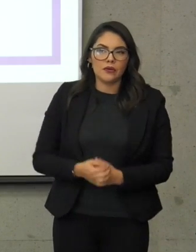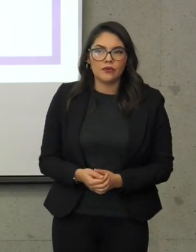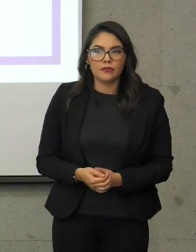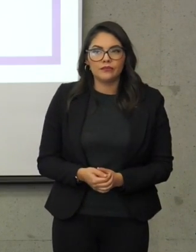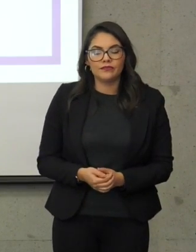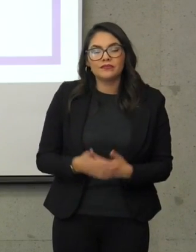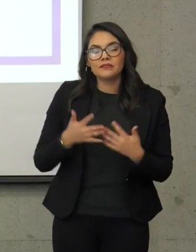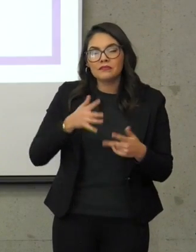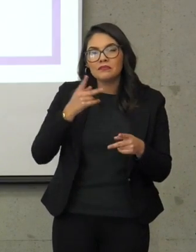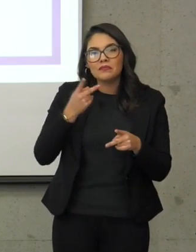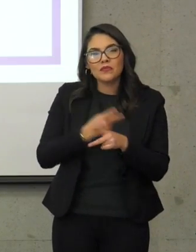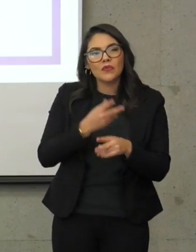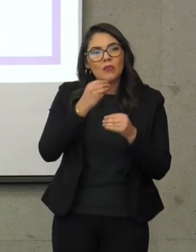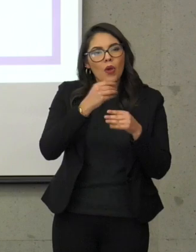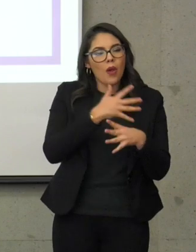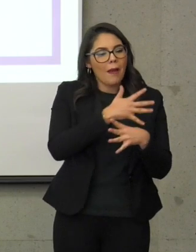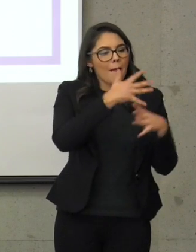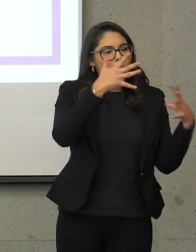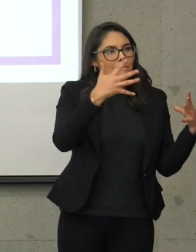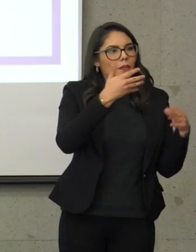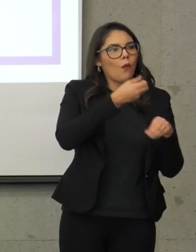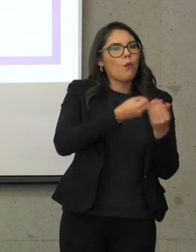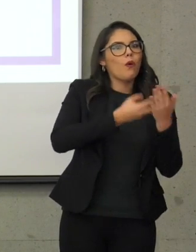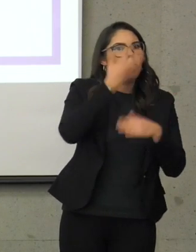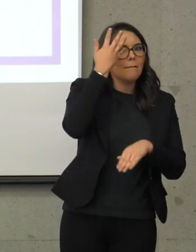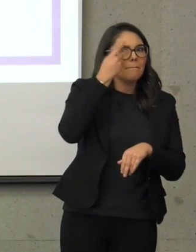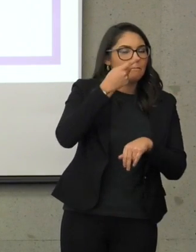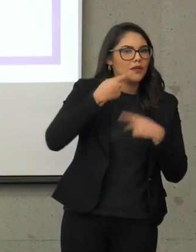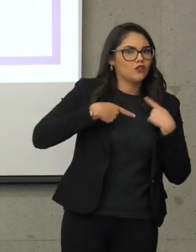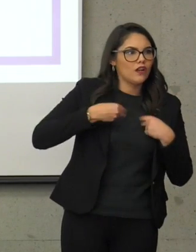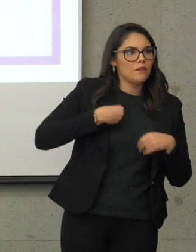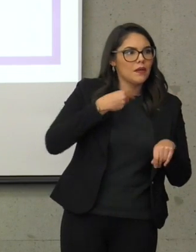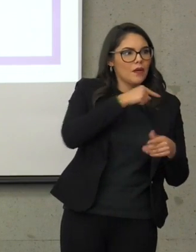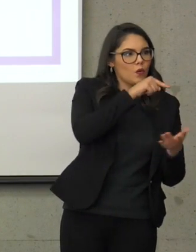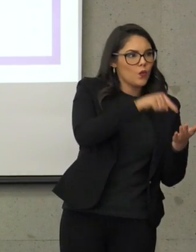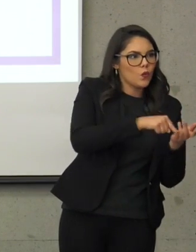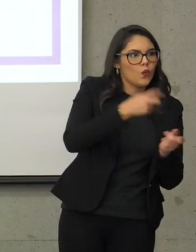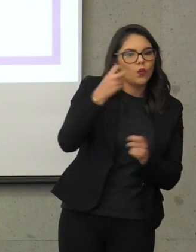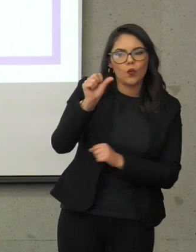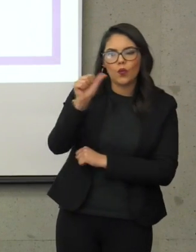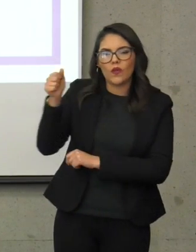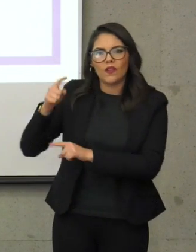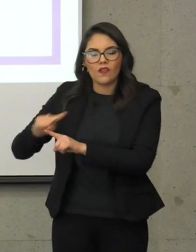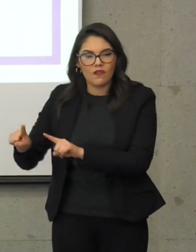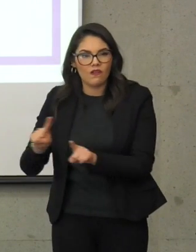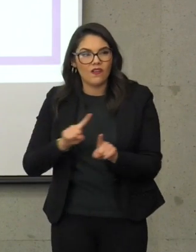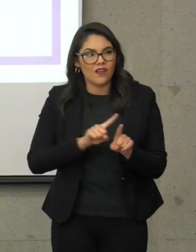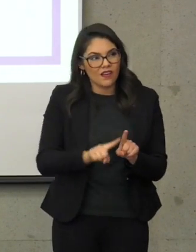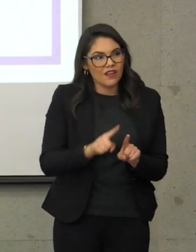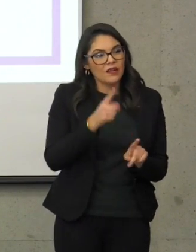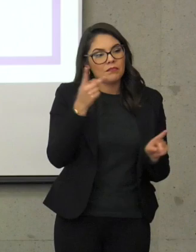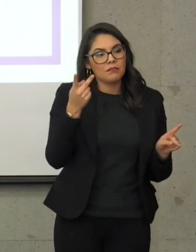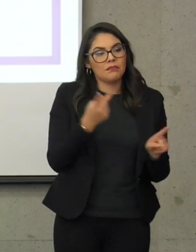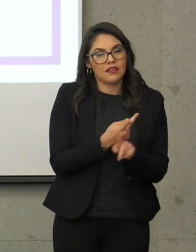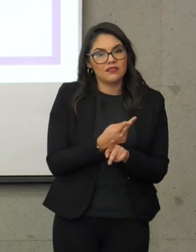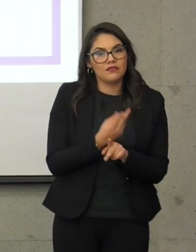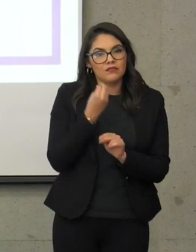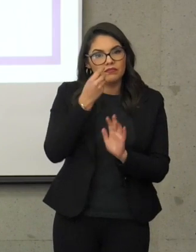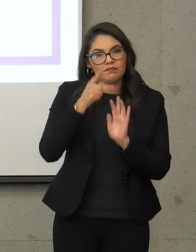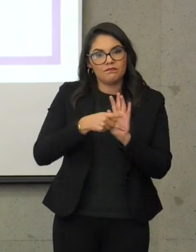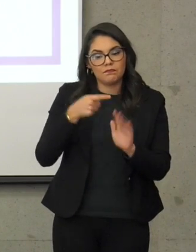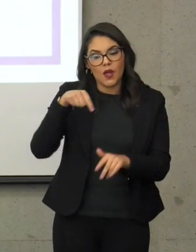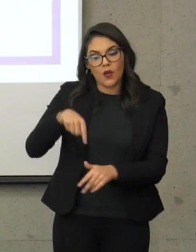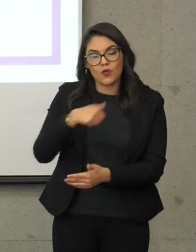provocan que los problemas en la ciudad